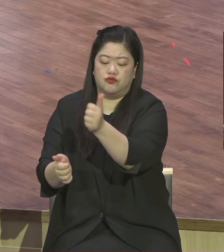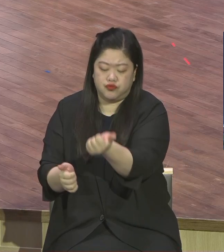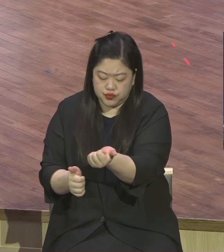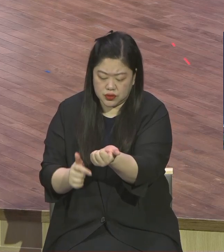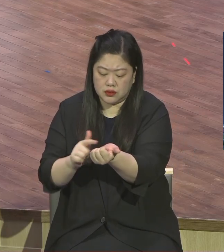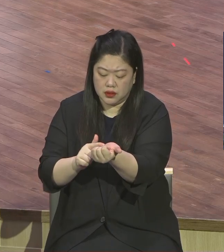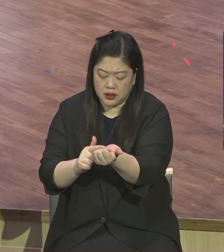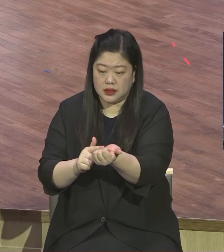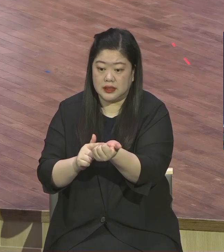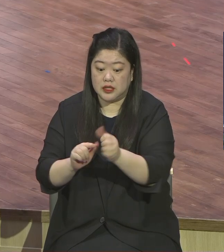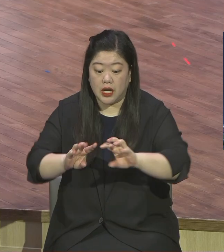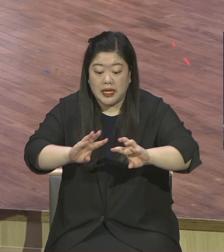나은 걸 먹고 살아야 돼요.